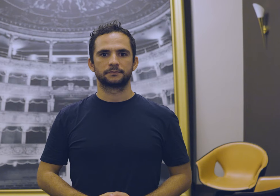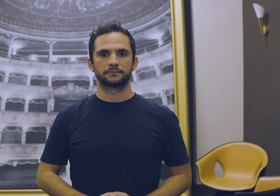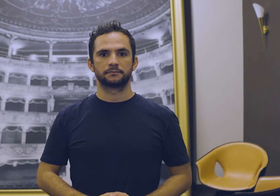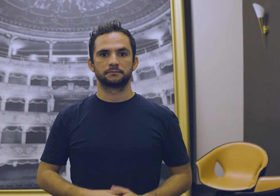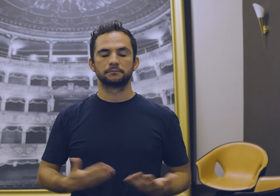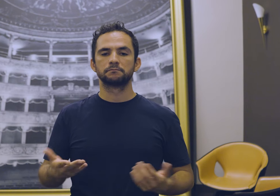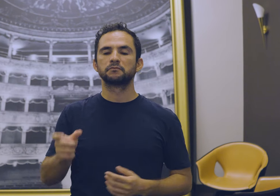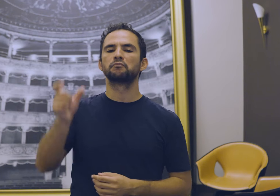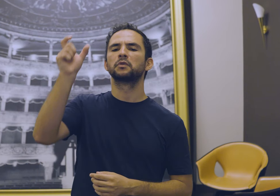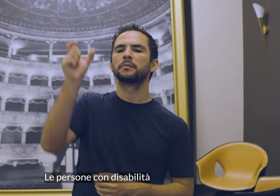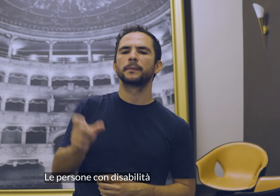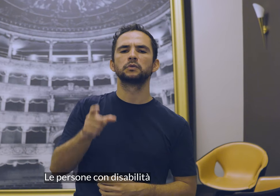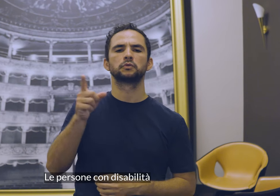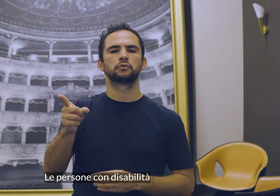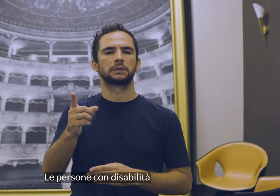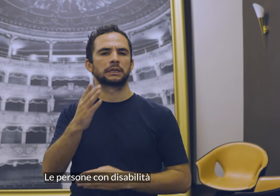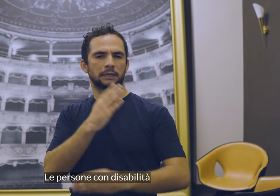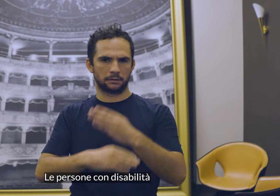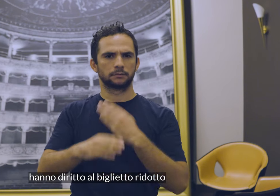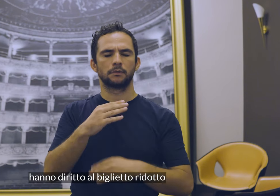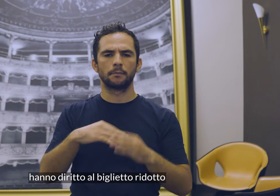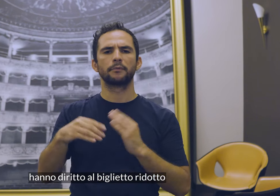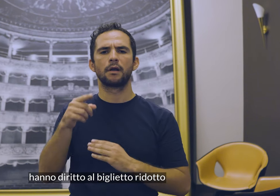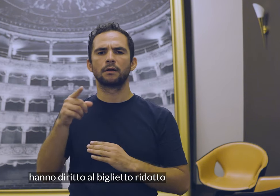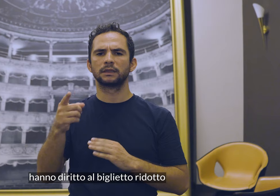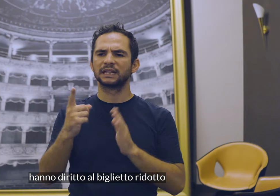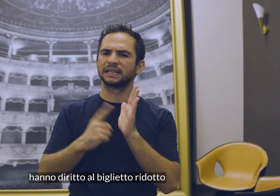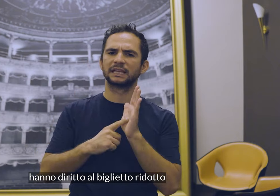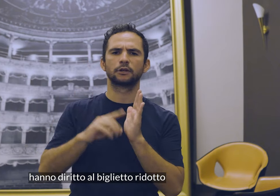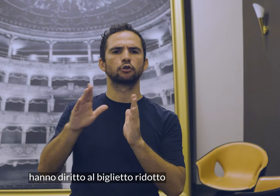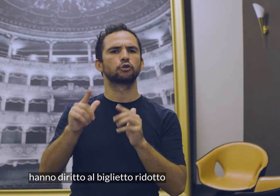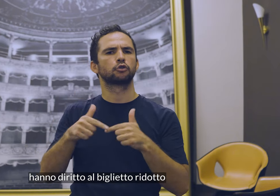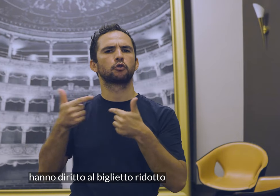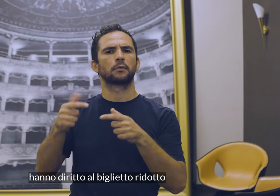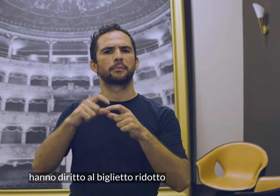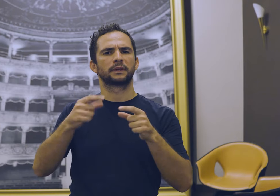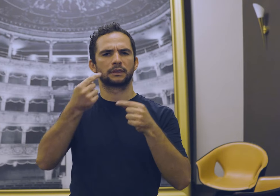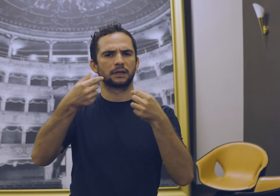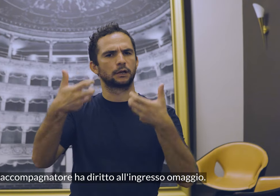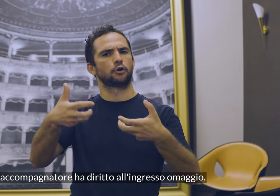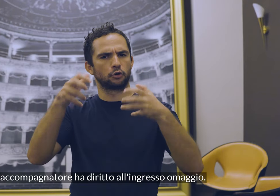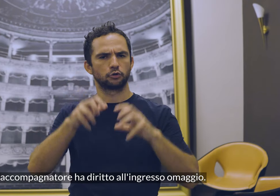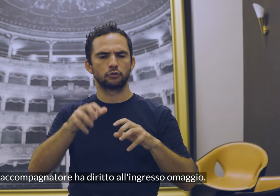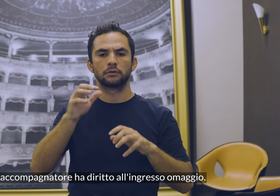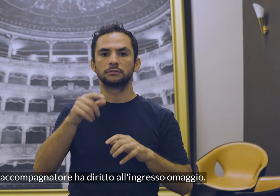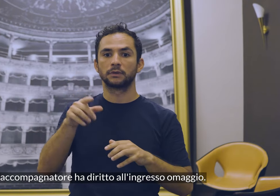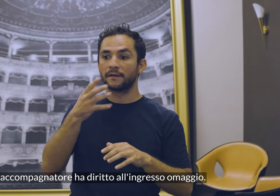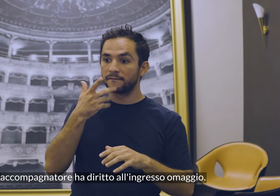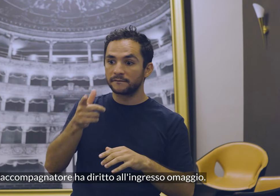Le persone con disabilità hanno diritto al biglietto ridotto e l'accompagnatore ha